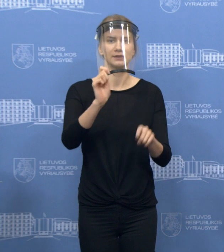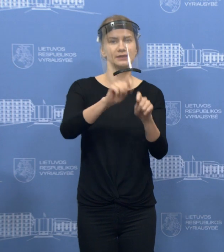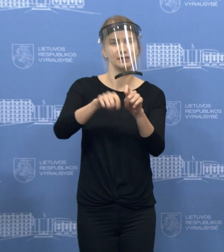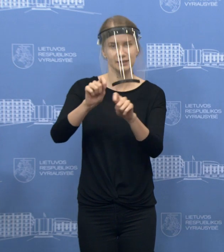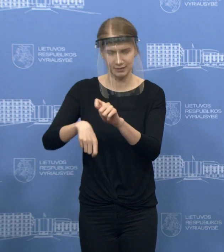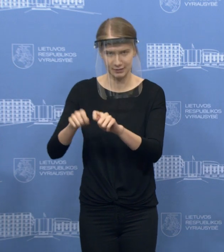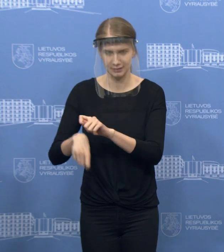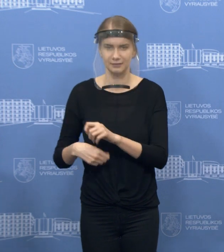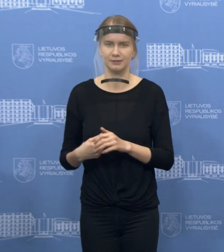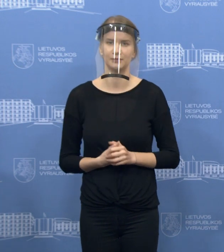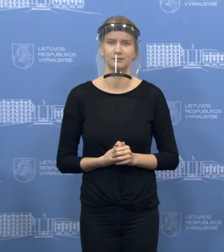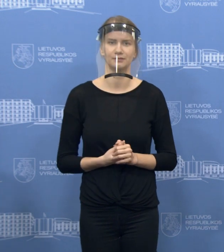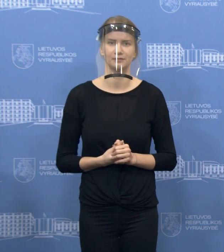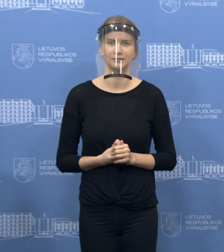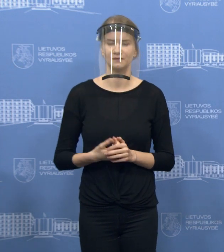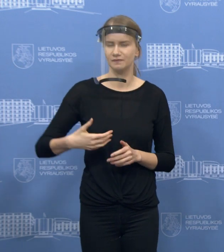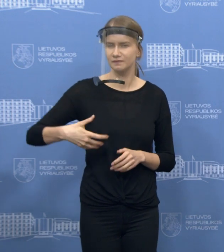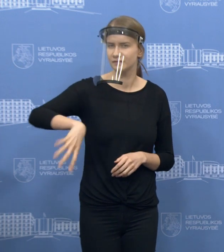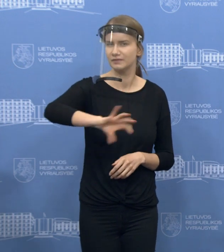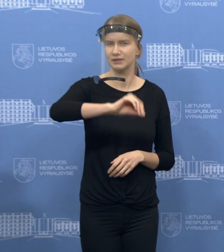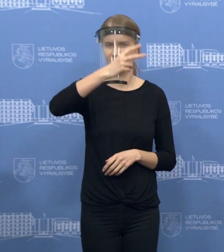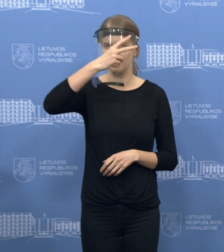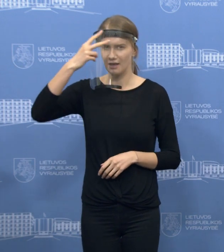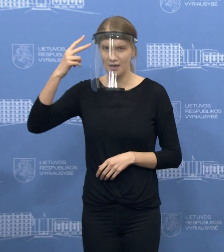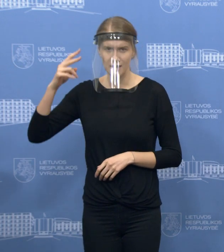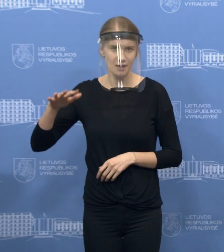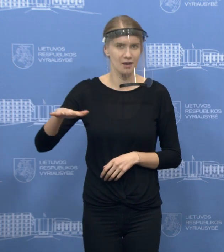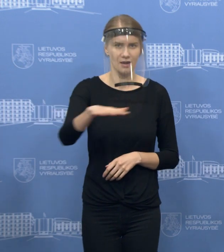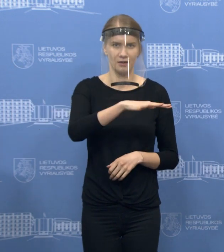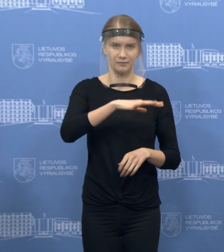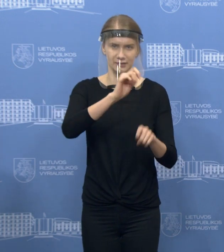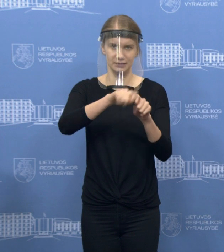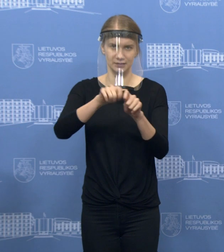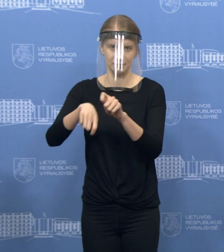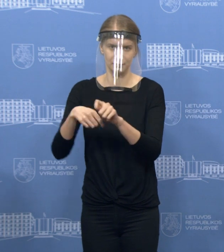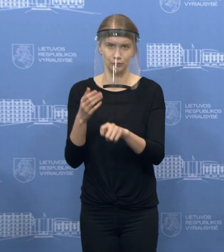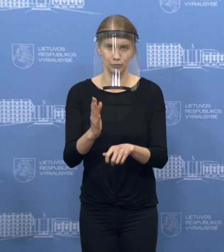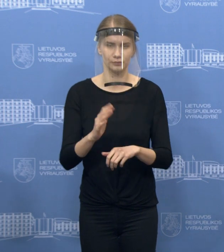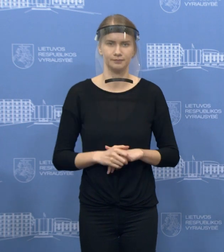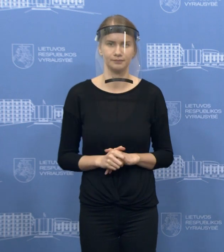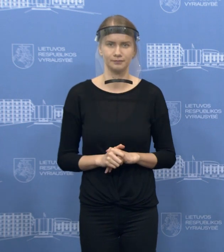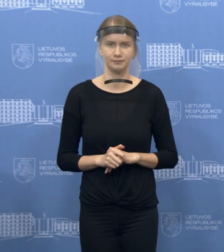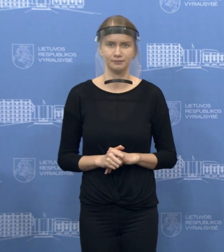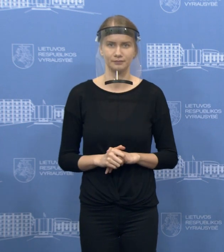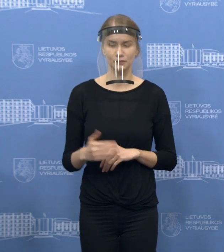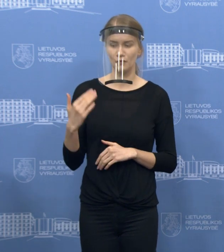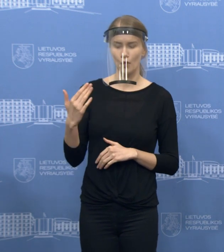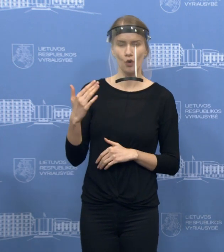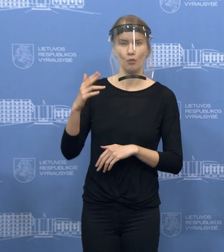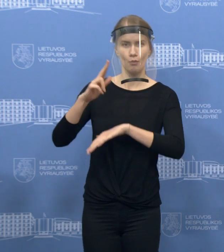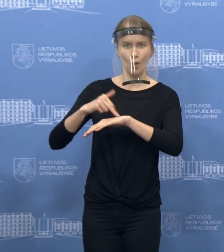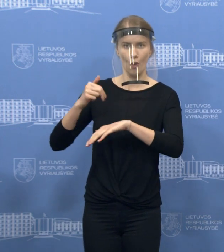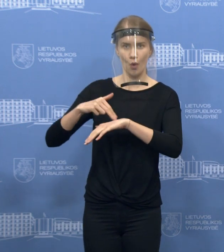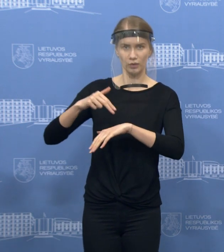sąlygomis vyks visoje Lietuvoje. Jie bendradarbiauja su policijos komisariatais